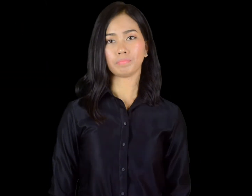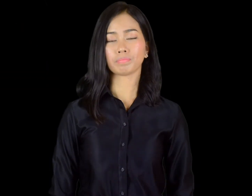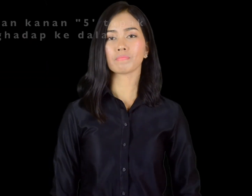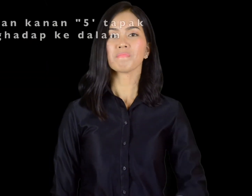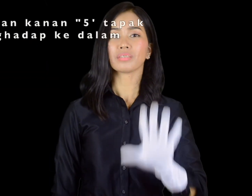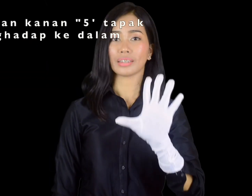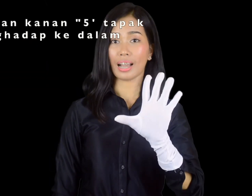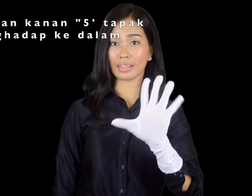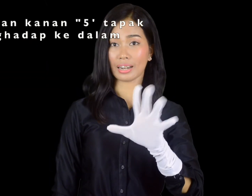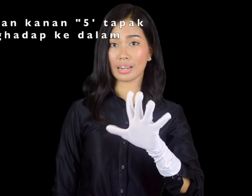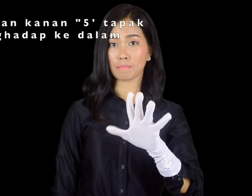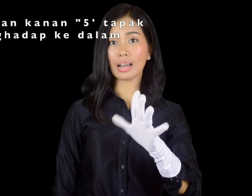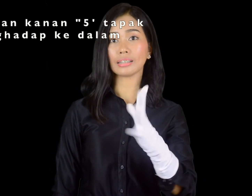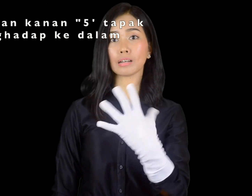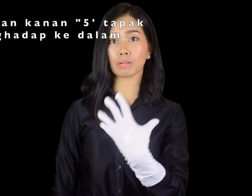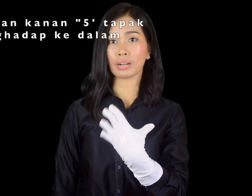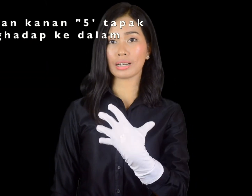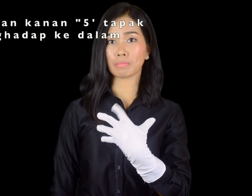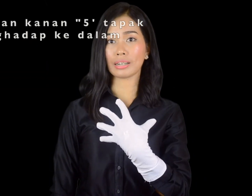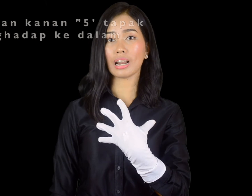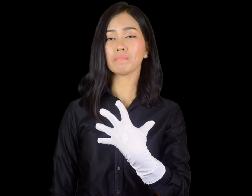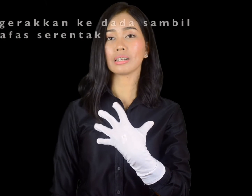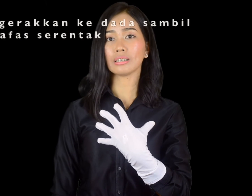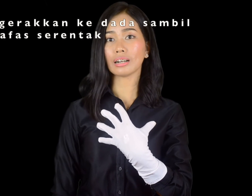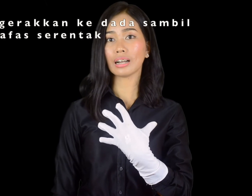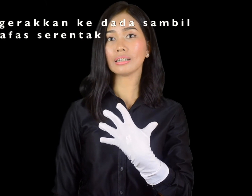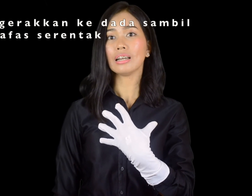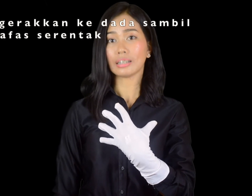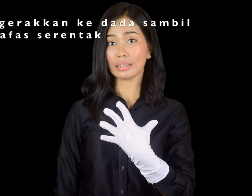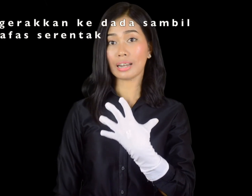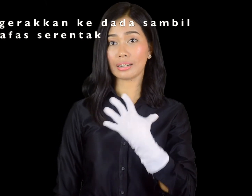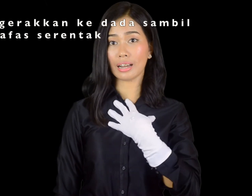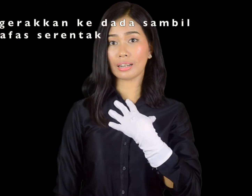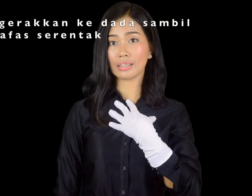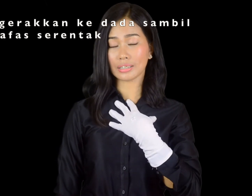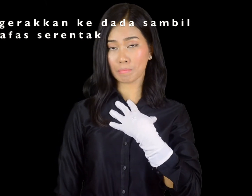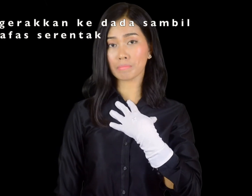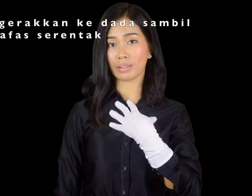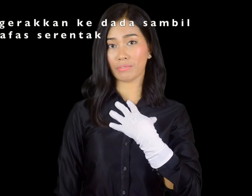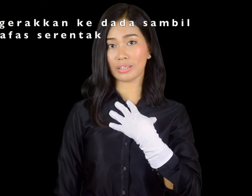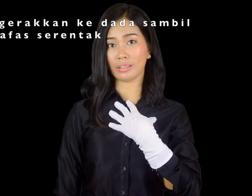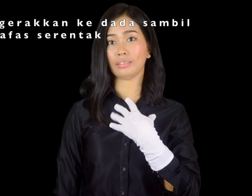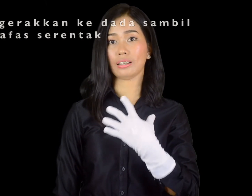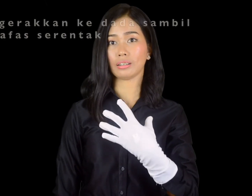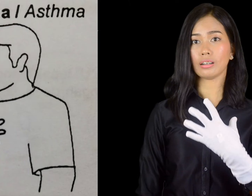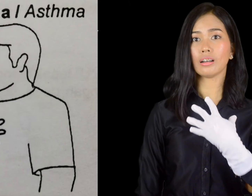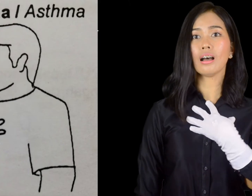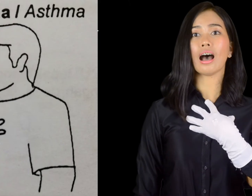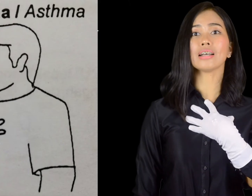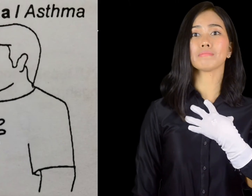Tangan kanan 5, tapak menghadap ke dalam, dan gerakan ke dada, sambil bernapas serentak. Asma.